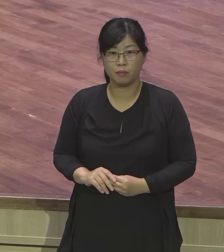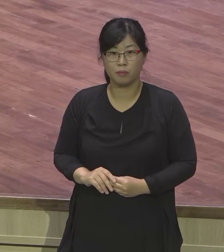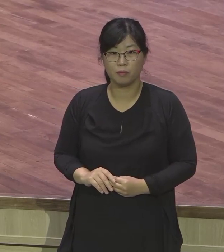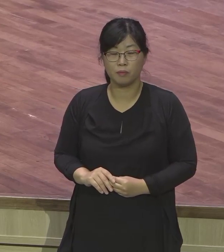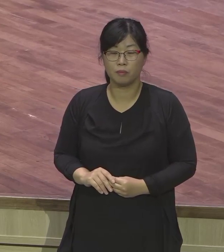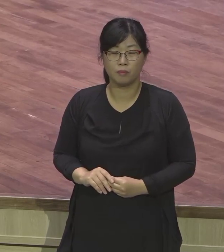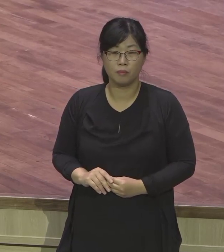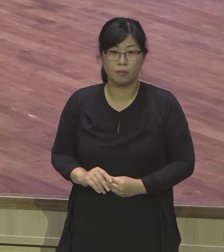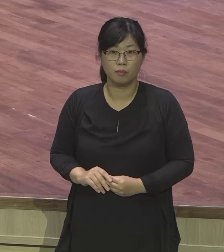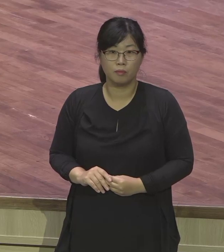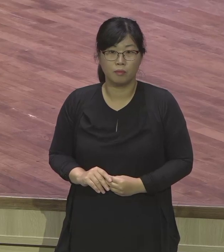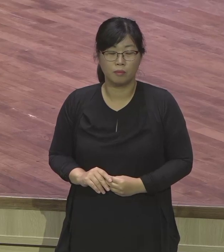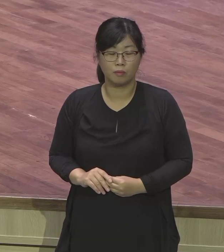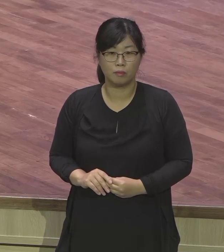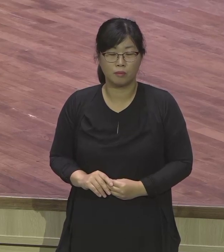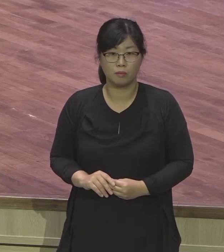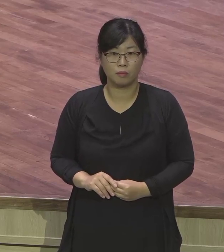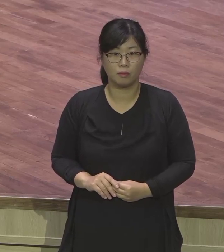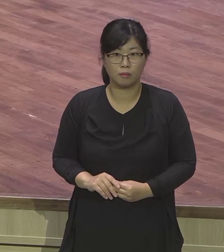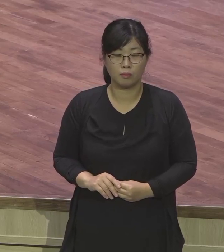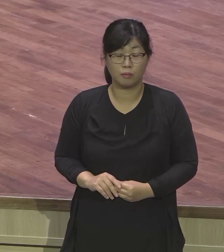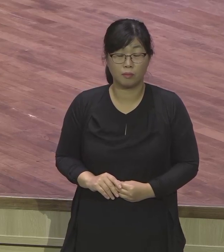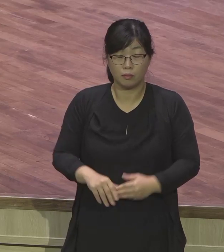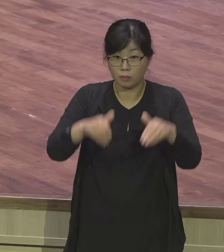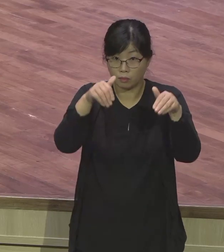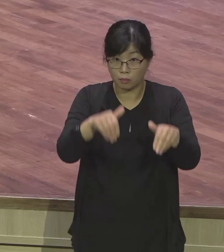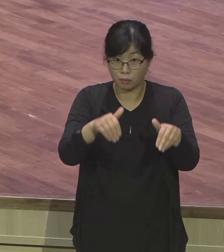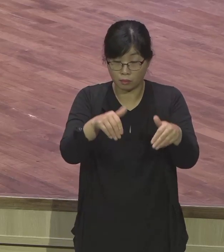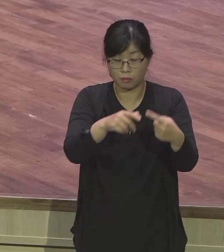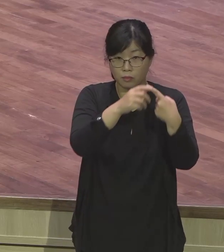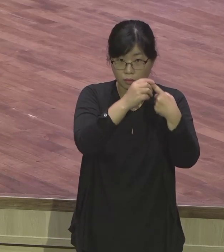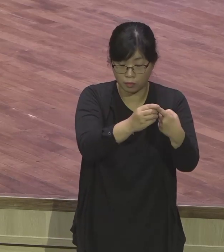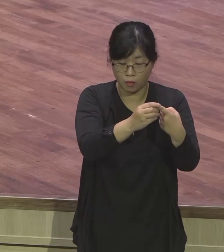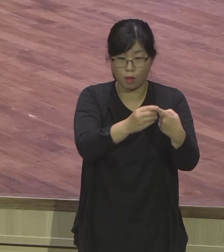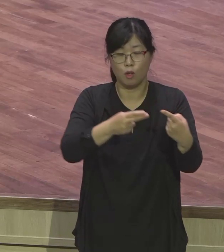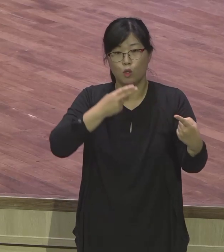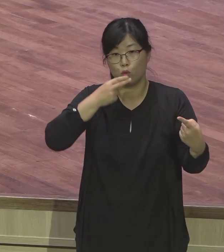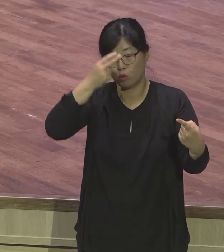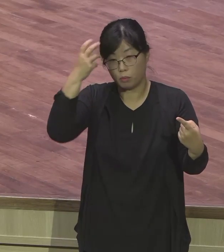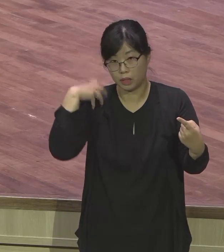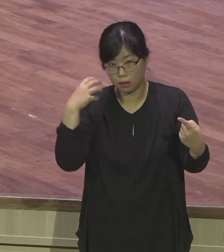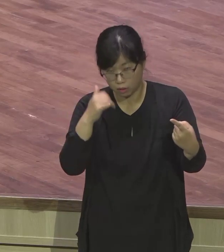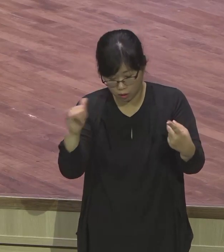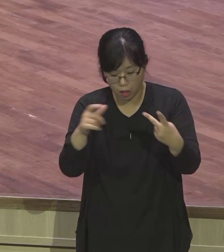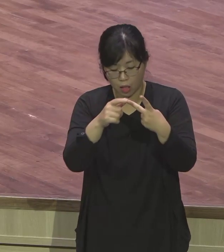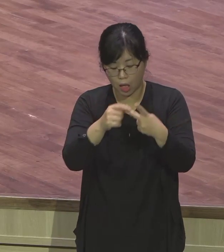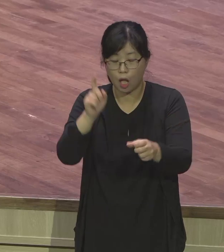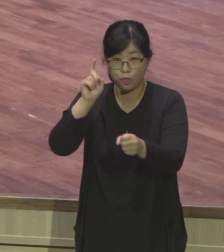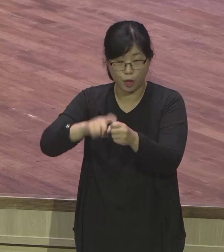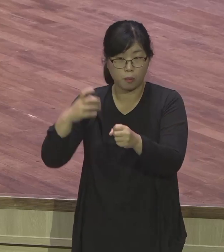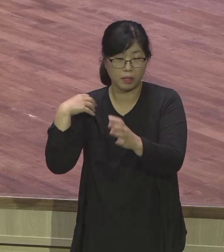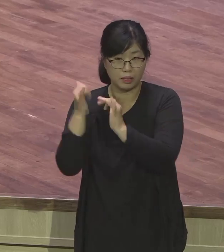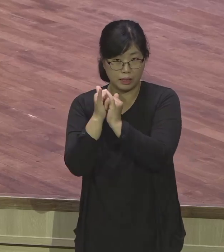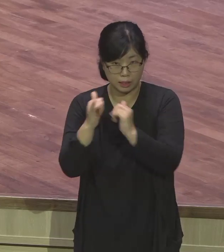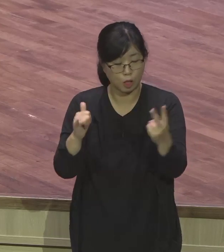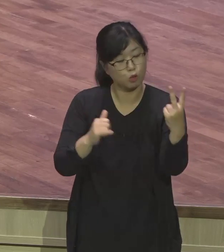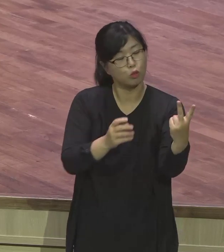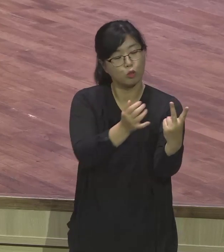이 술 맡은 떡 맡은 장관과 요셉의 만남. 이게 나중에는